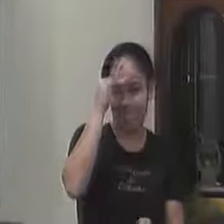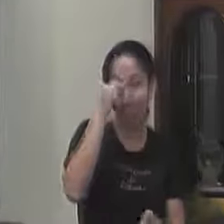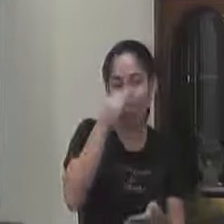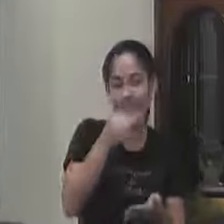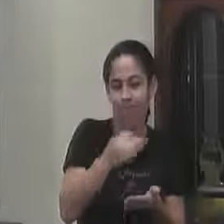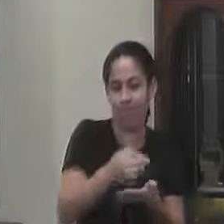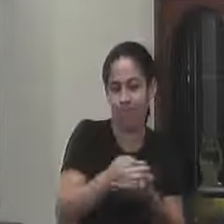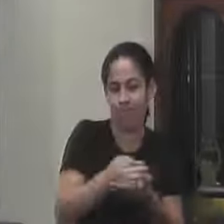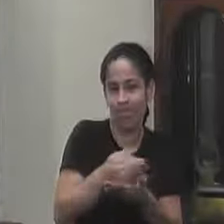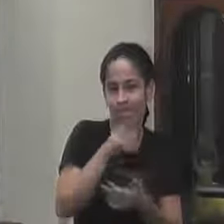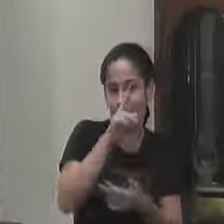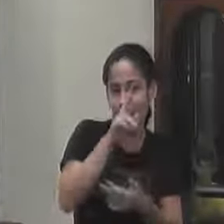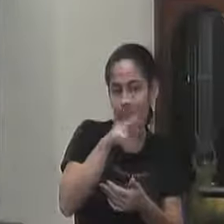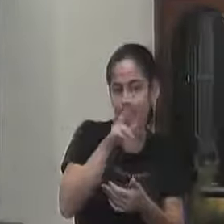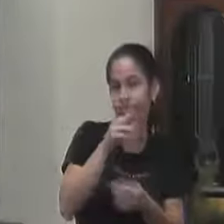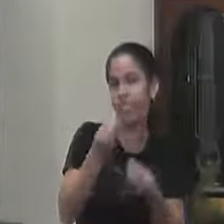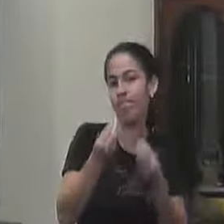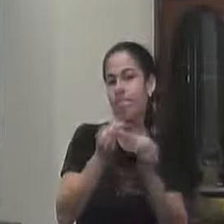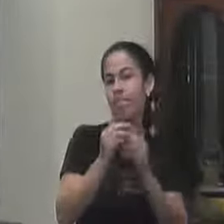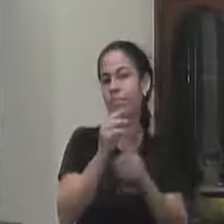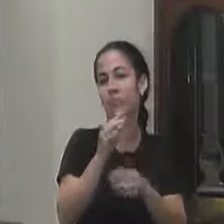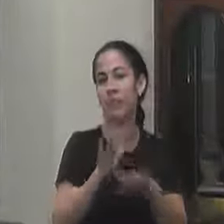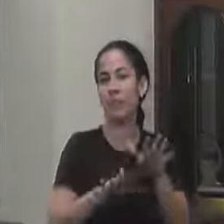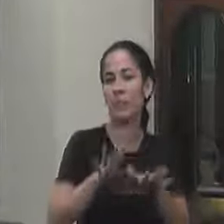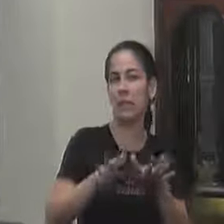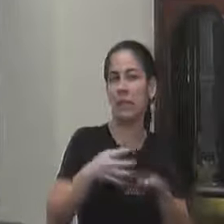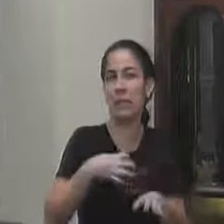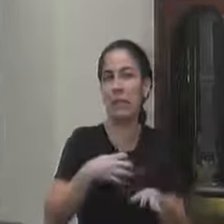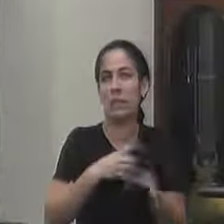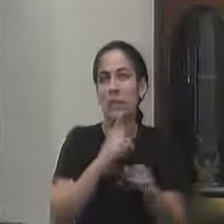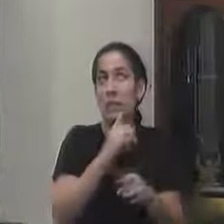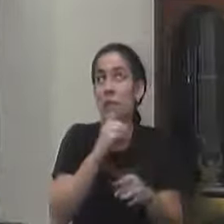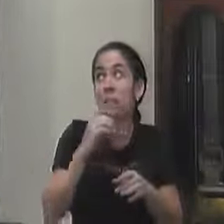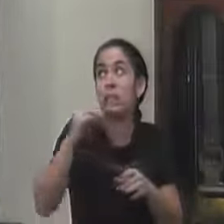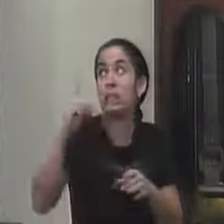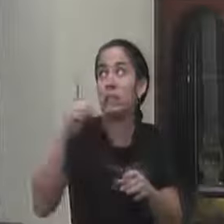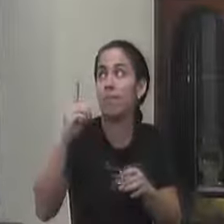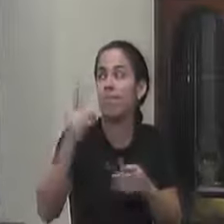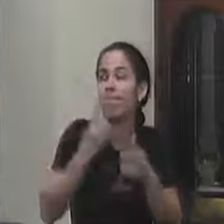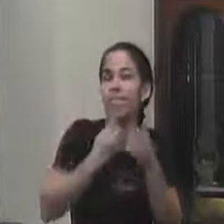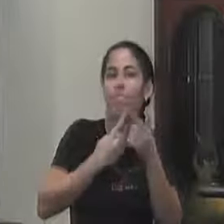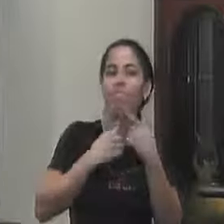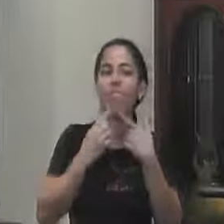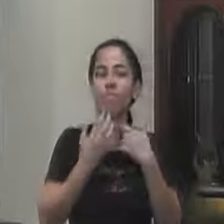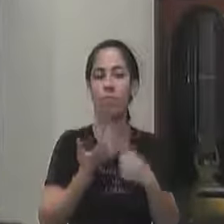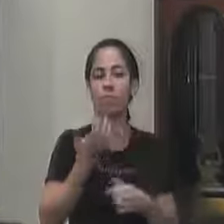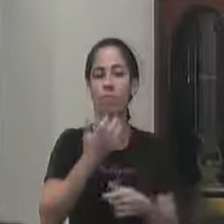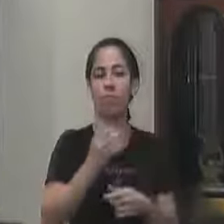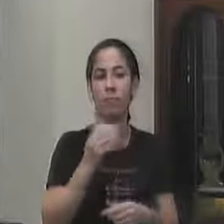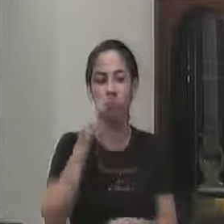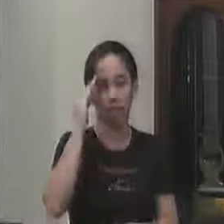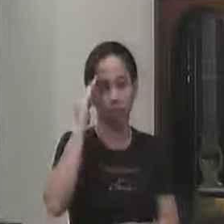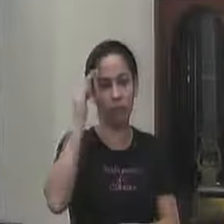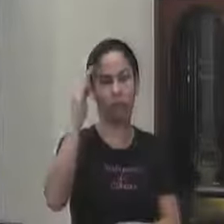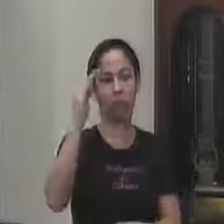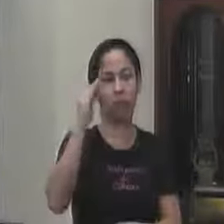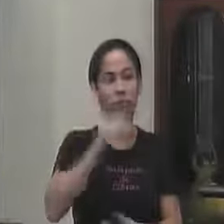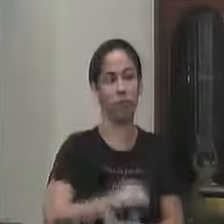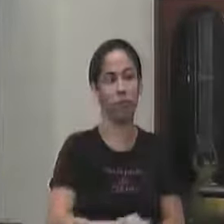minha religião eu busco eu esse equilíbrio essa vontade e principalmente